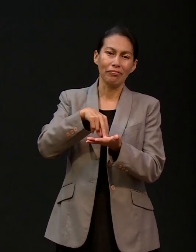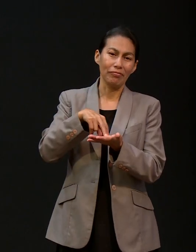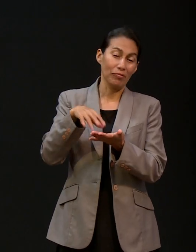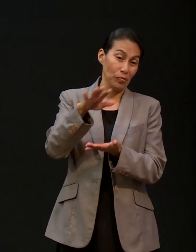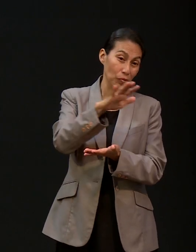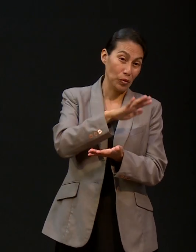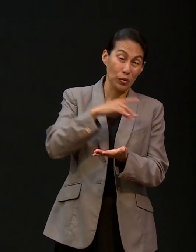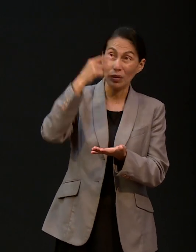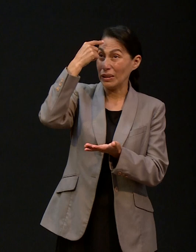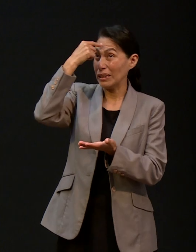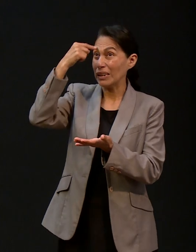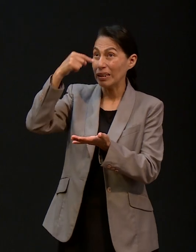en Él